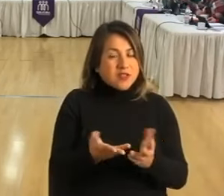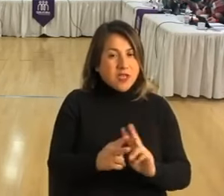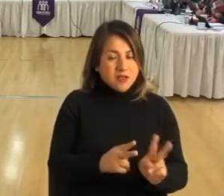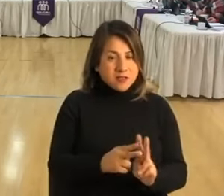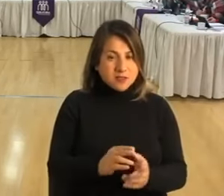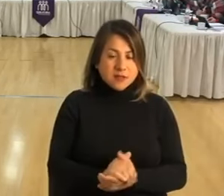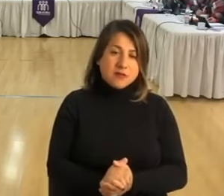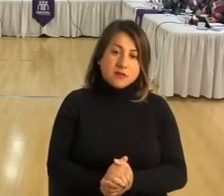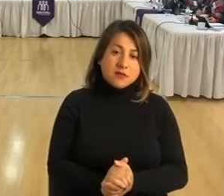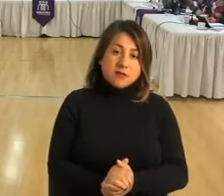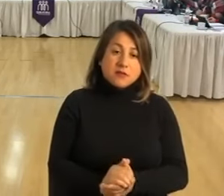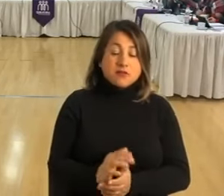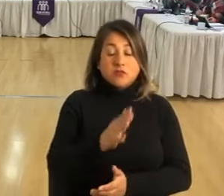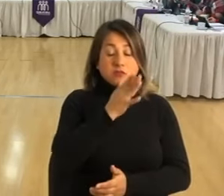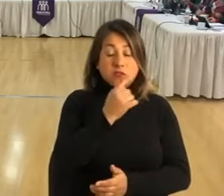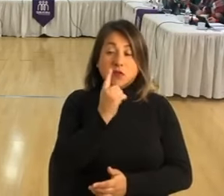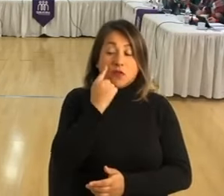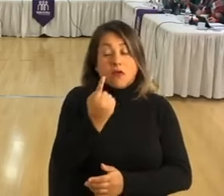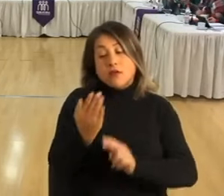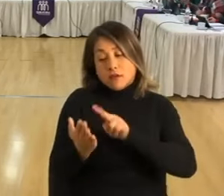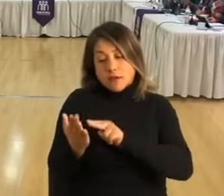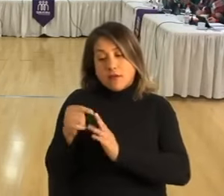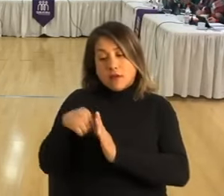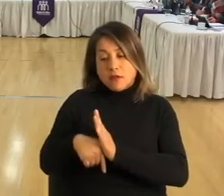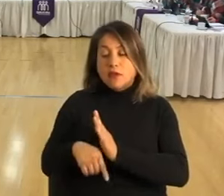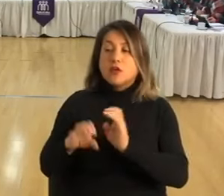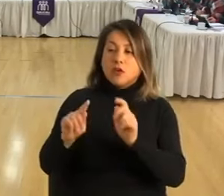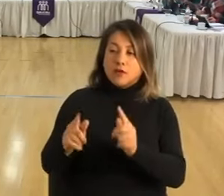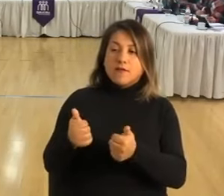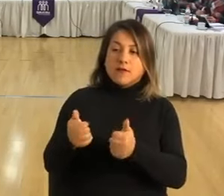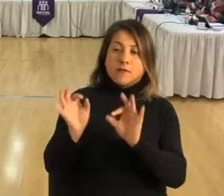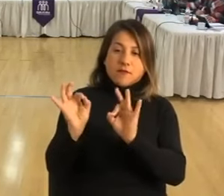Tiene que revisarlo, José Luis. ya. Perfecto.